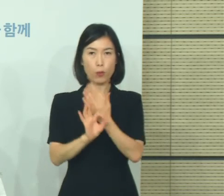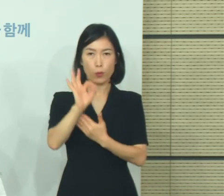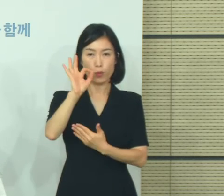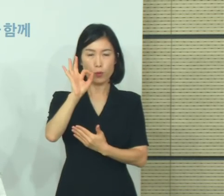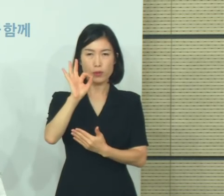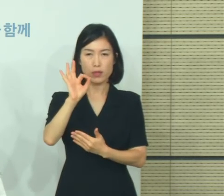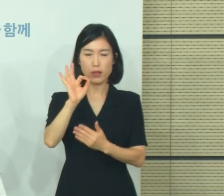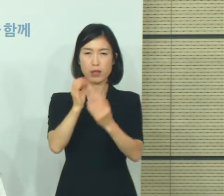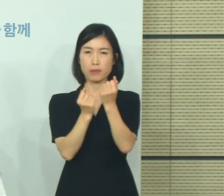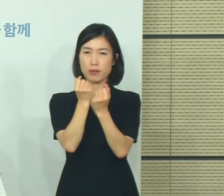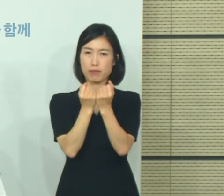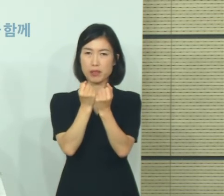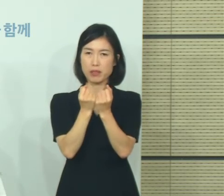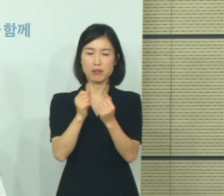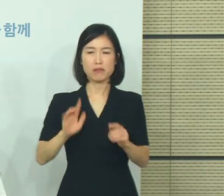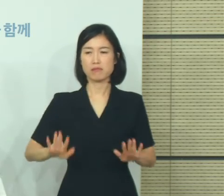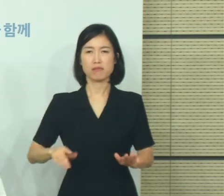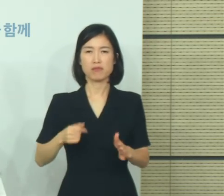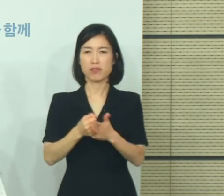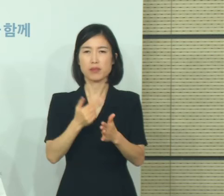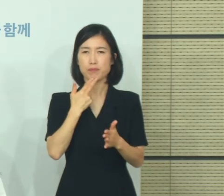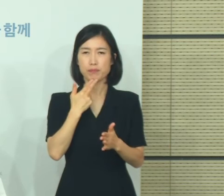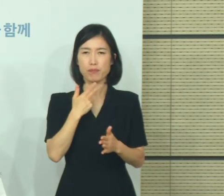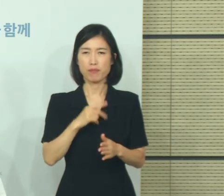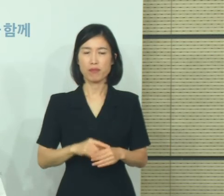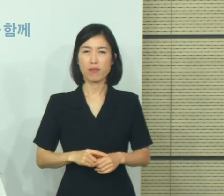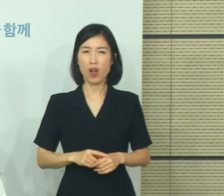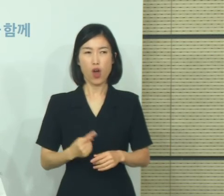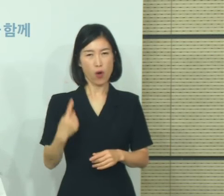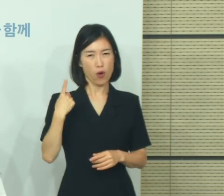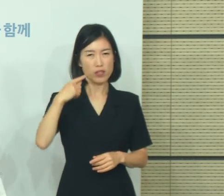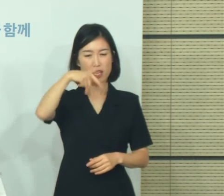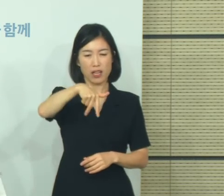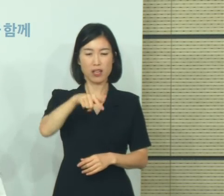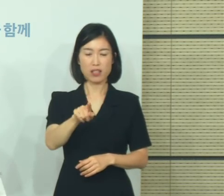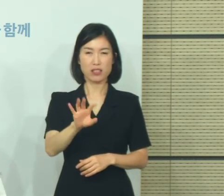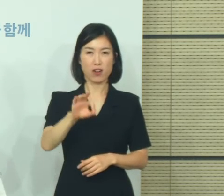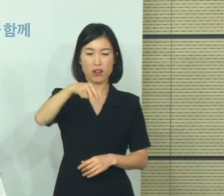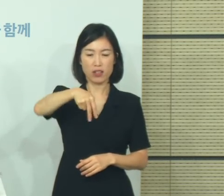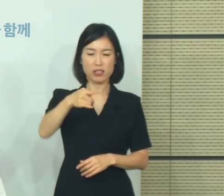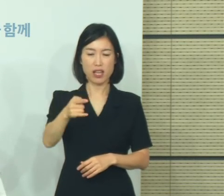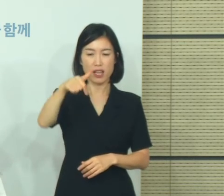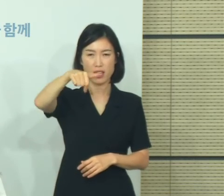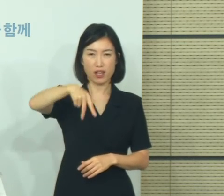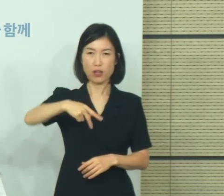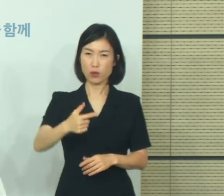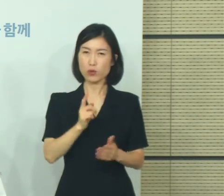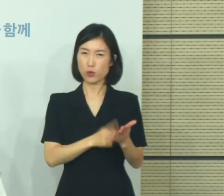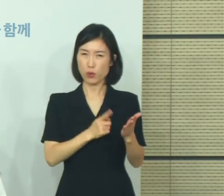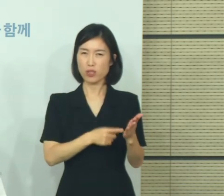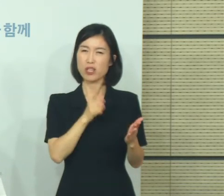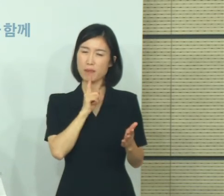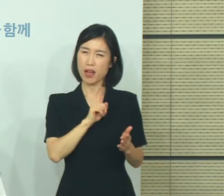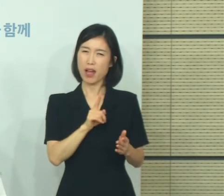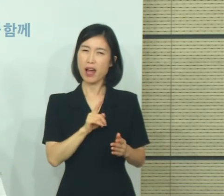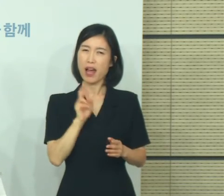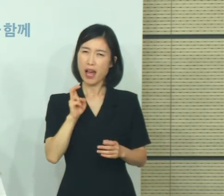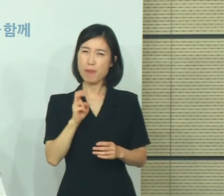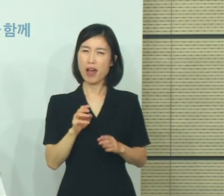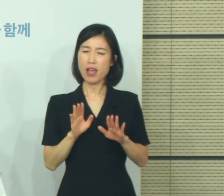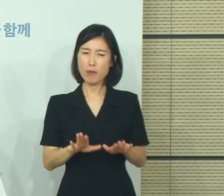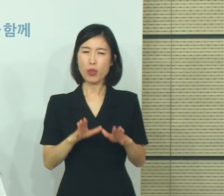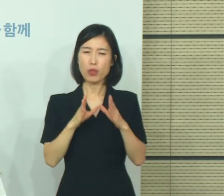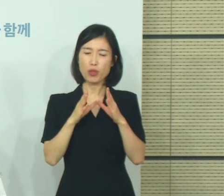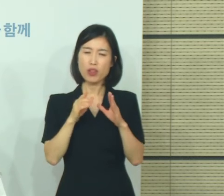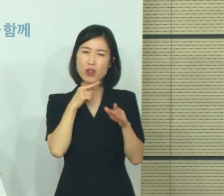아직까지는 예정된 반은 없습니다. 아마 총리께서 어제 말씀하셨던 부분은 아마 주말 중에 어느 정도 이 부분과 관련되어서는 결론을